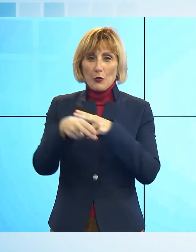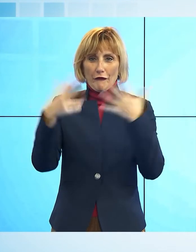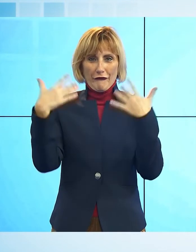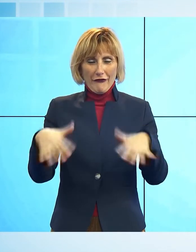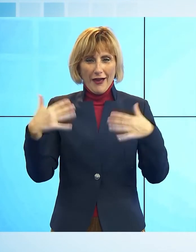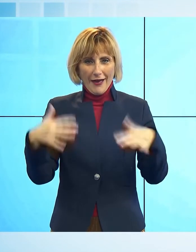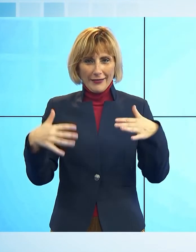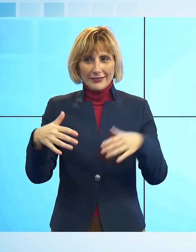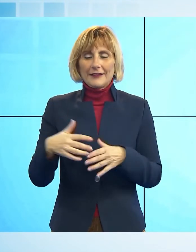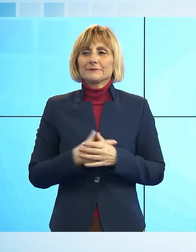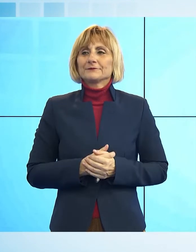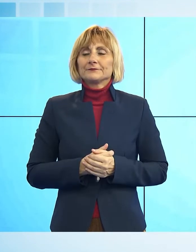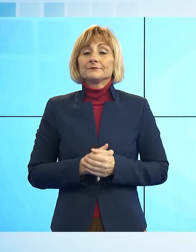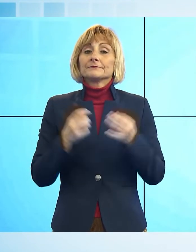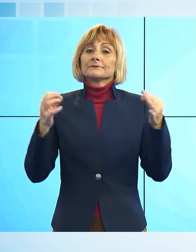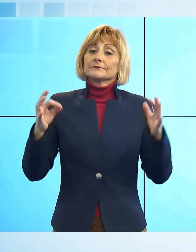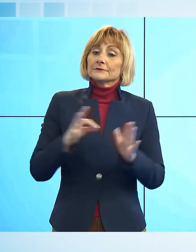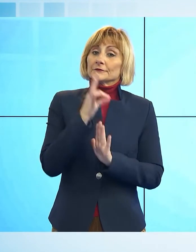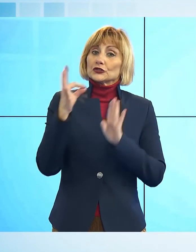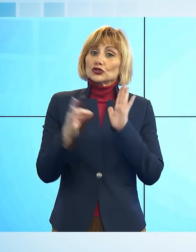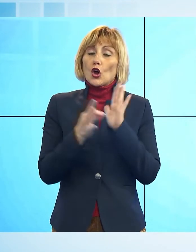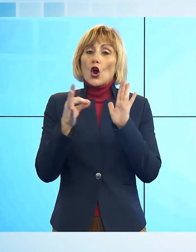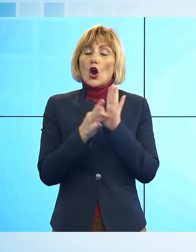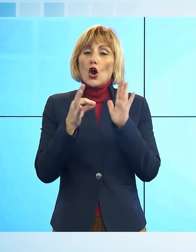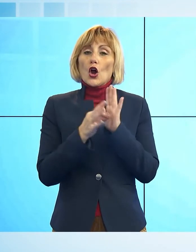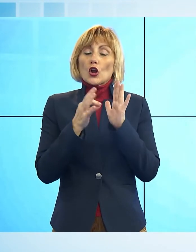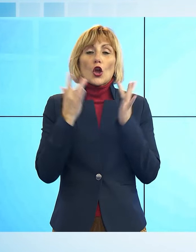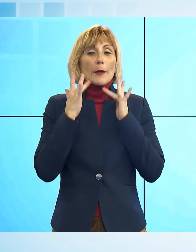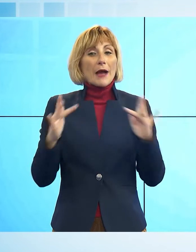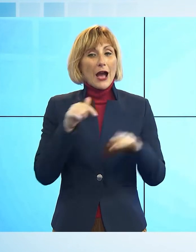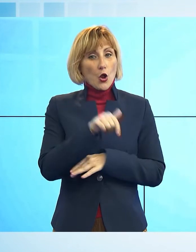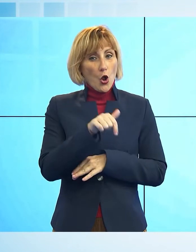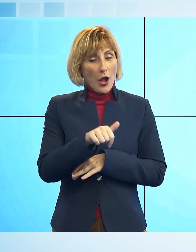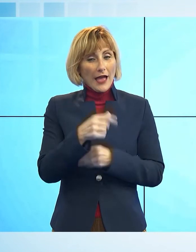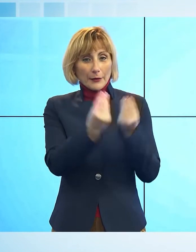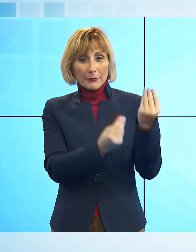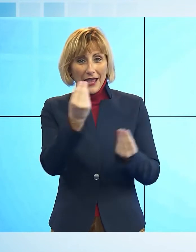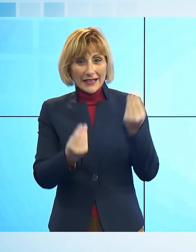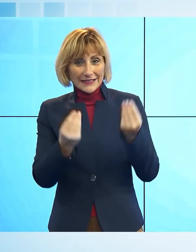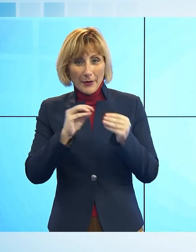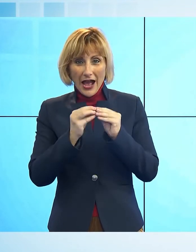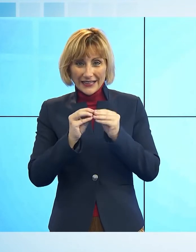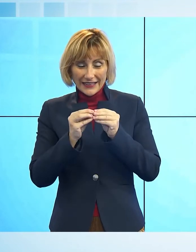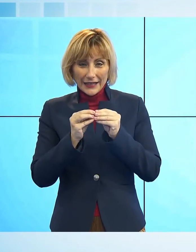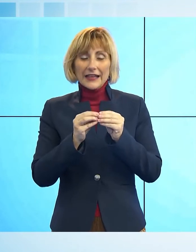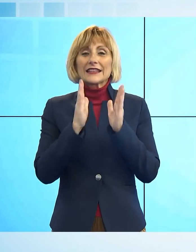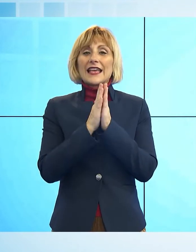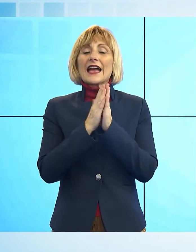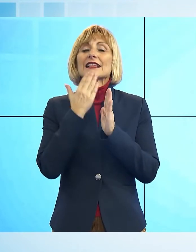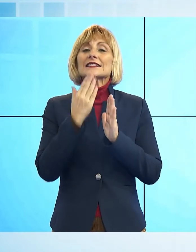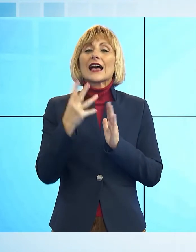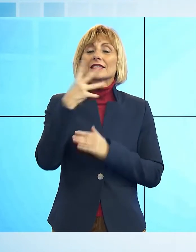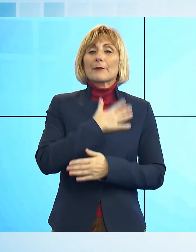È stata inaugurata in occasione del giorno dell'Immacolata la mostra di presepi artigianali nella chiesa di Santa Maria, Corte Orlandini.